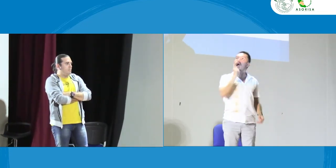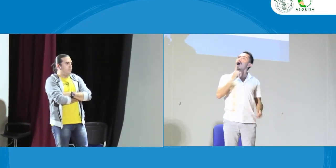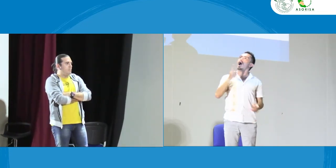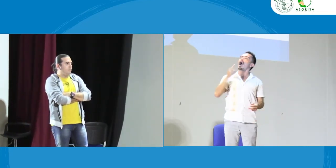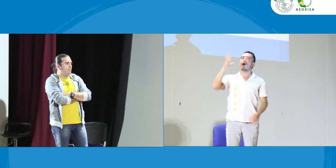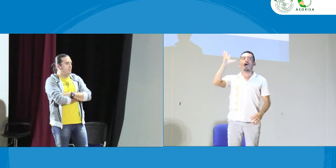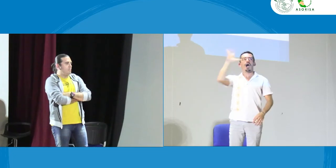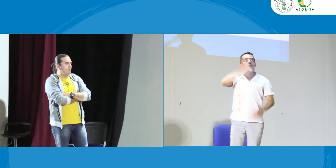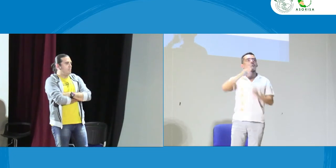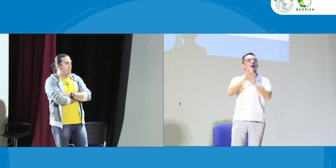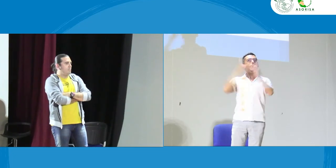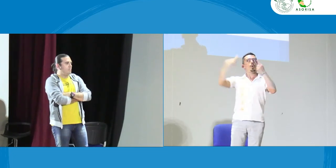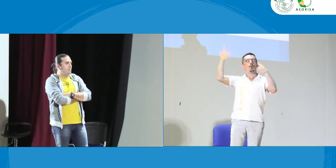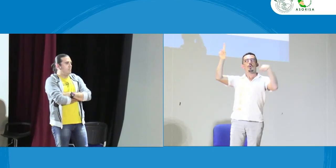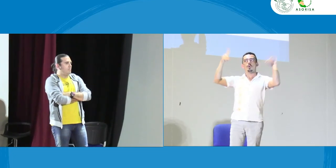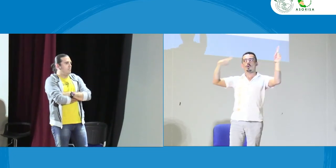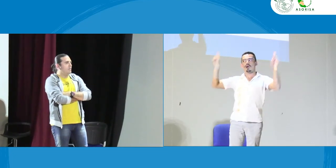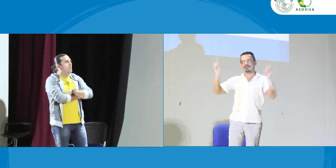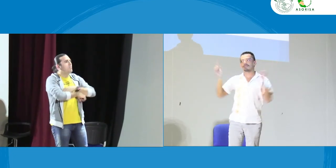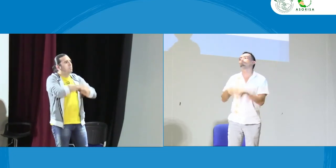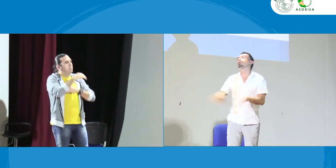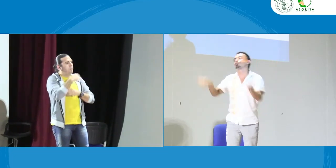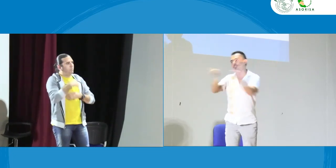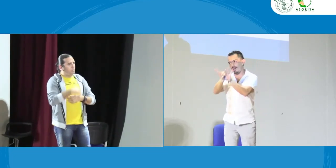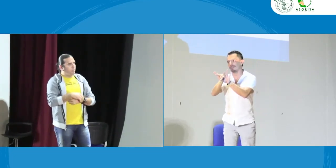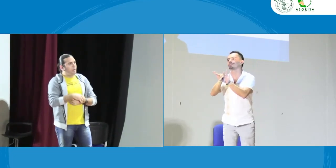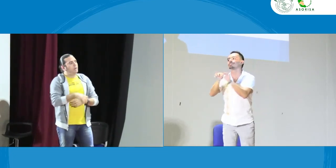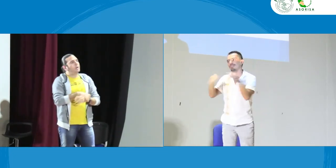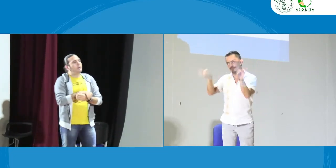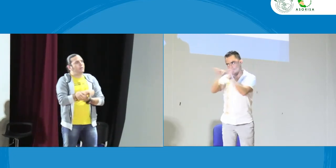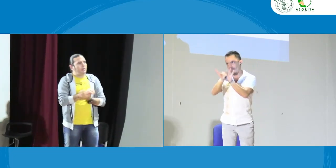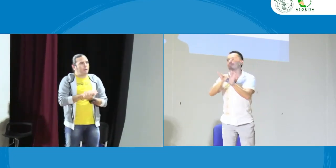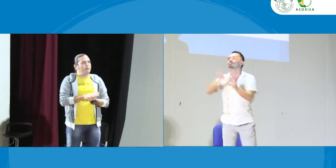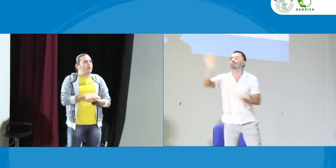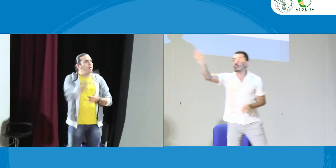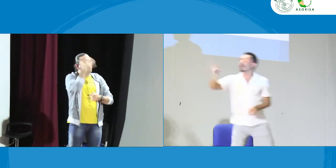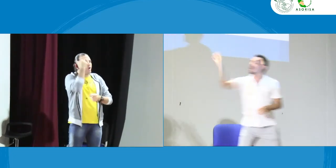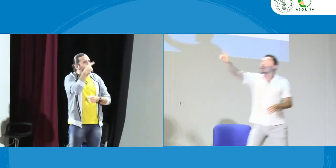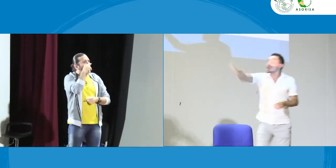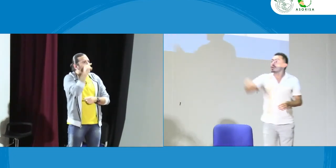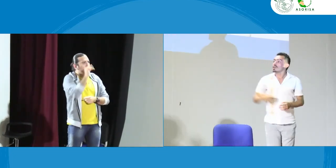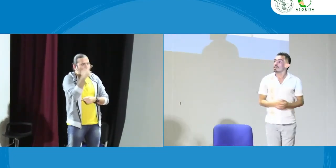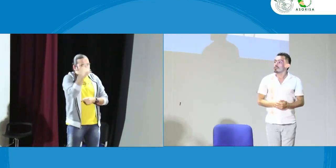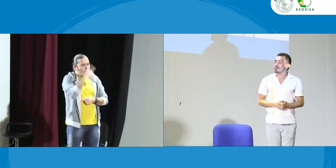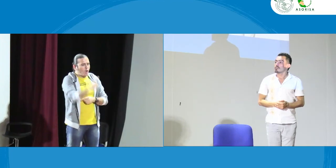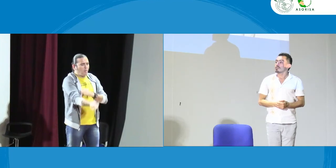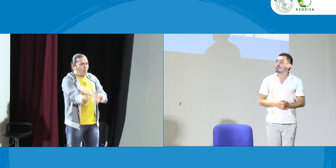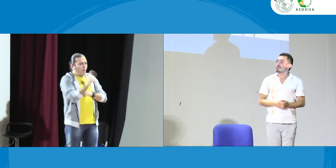enfrenta a diferentes señas para un mismo concepto, entender precisamente que hay esas variedades a nivel nacional.